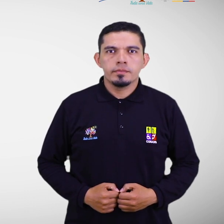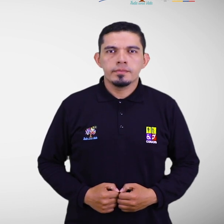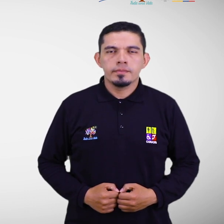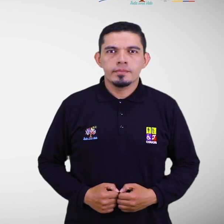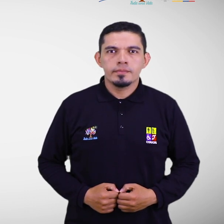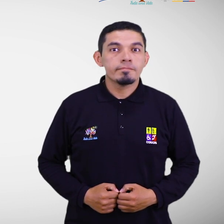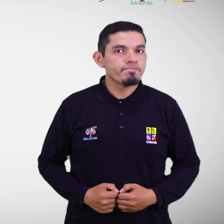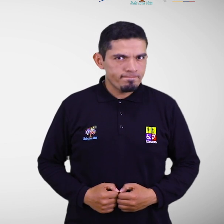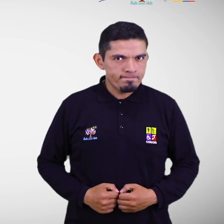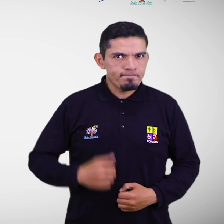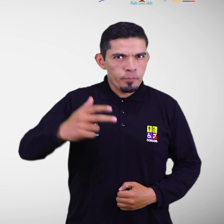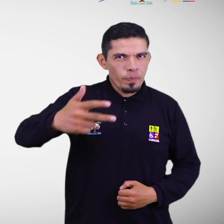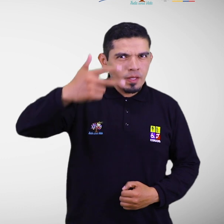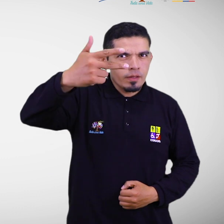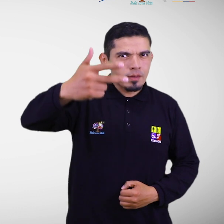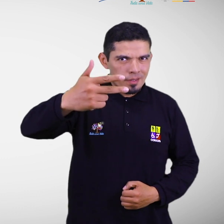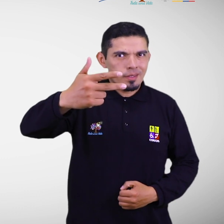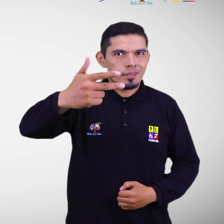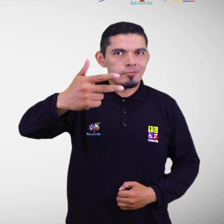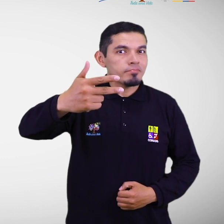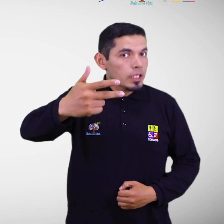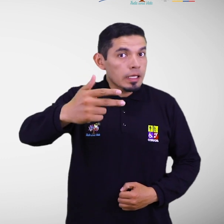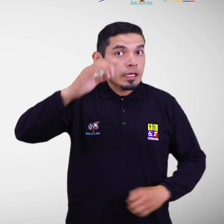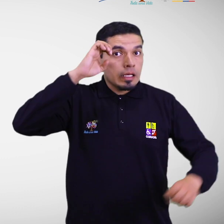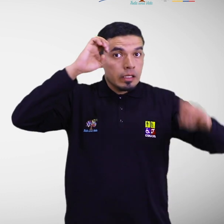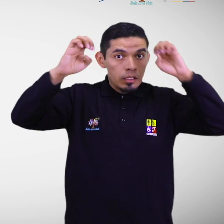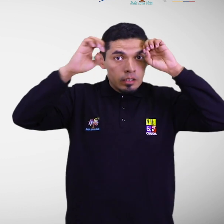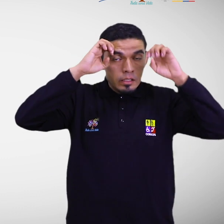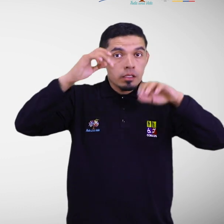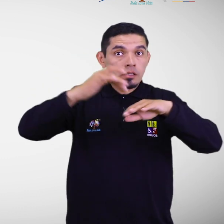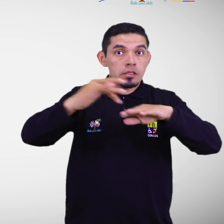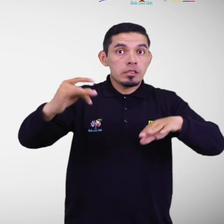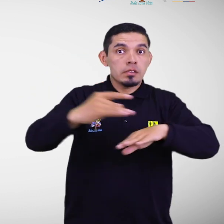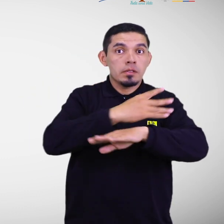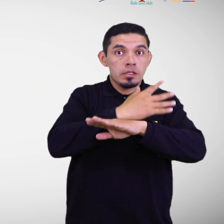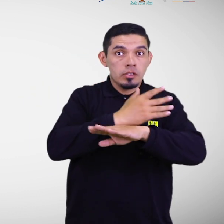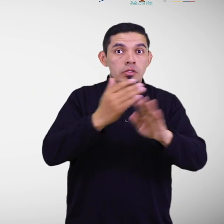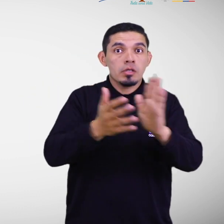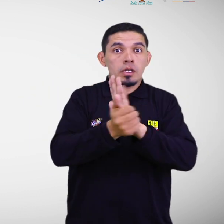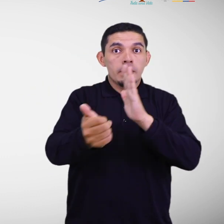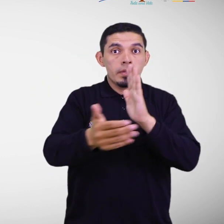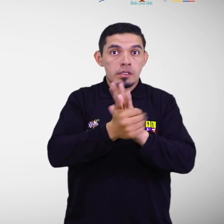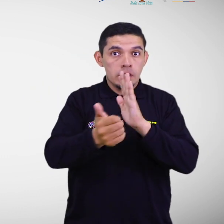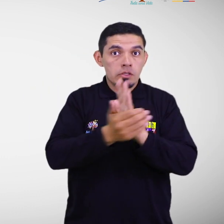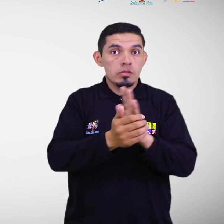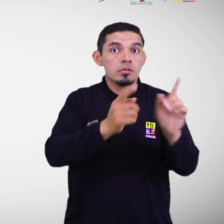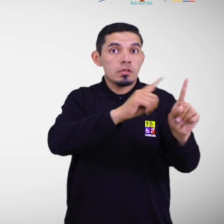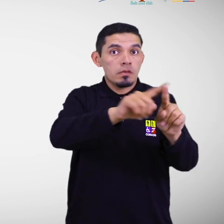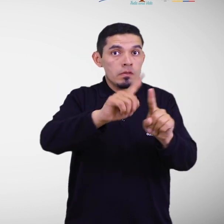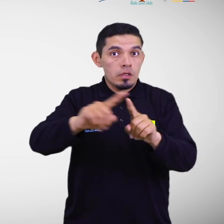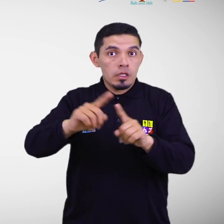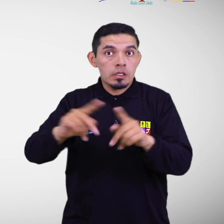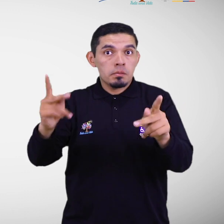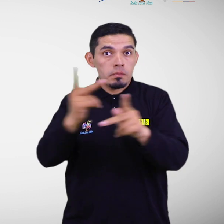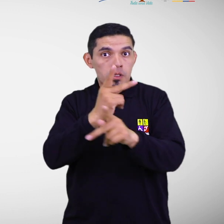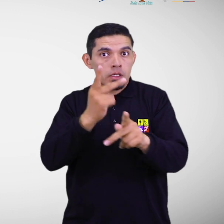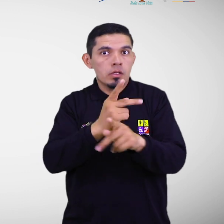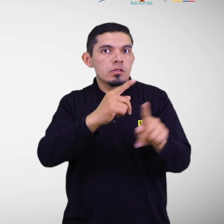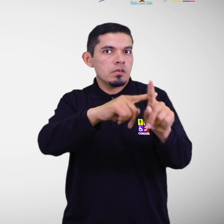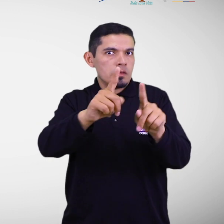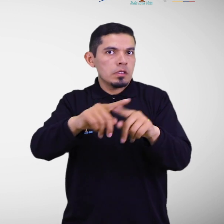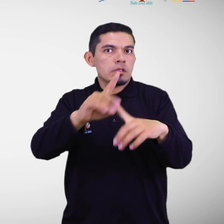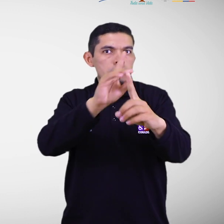Paso 3. Focalizar estrategias de sensibilización y capacitación según los riesgos y tipos de discapacidad.